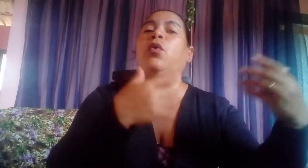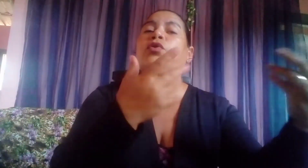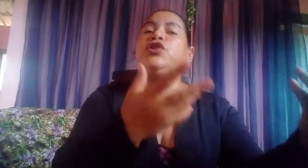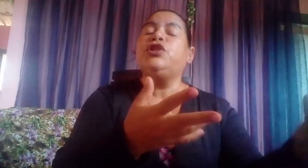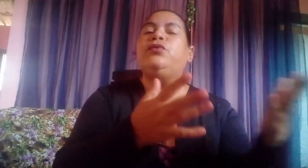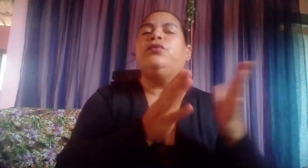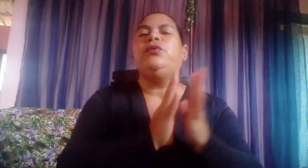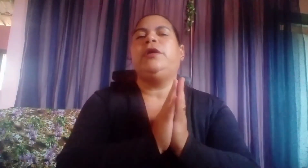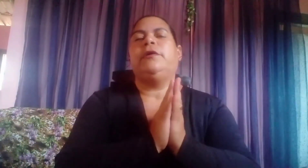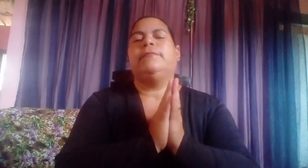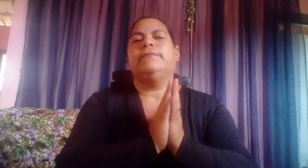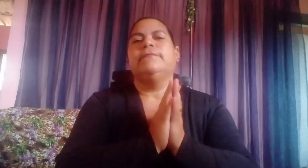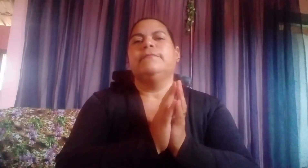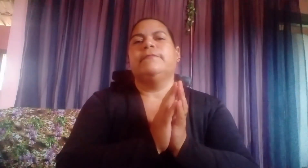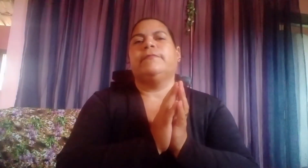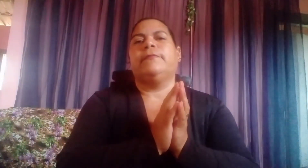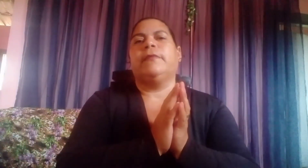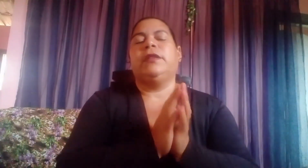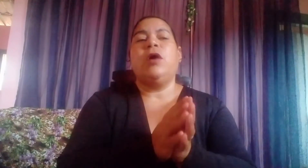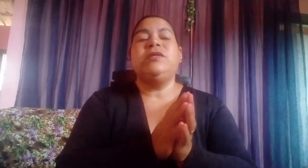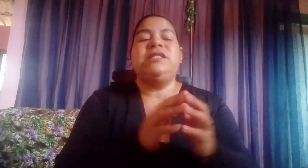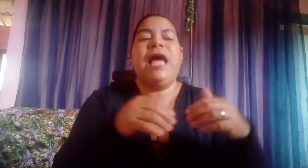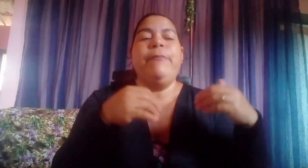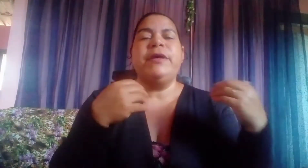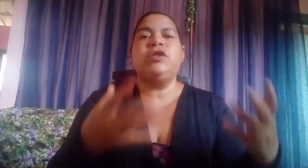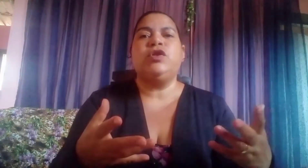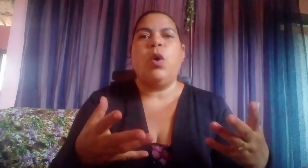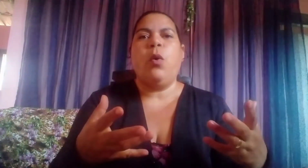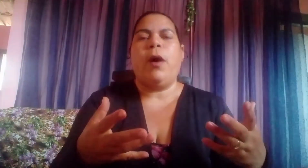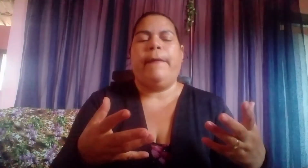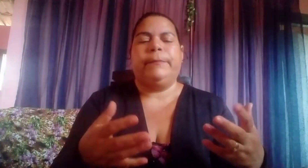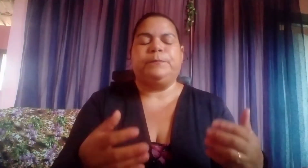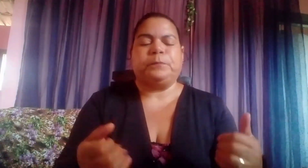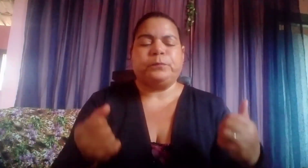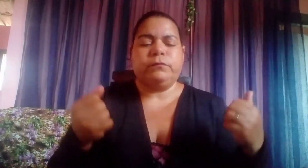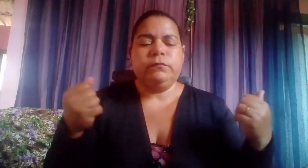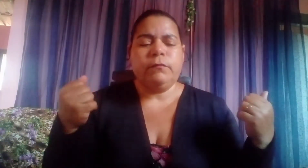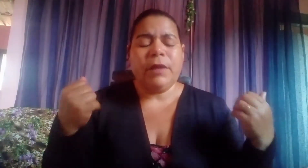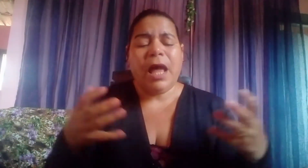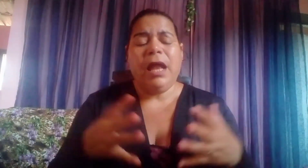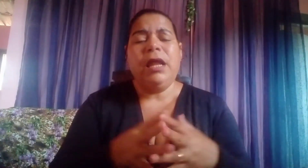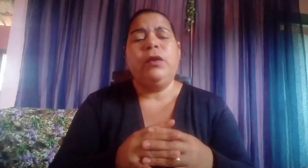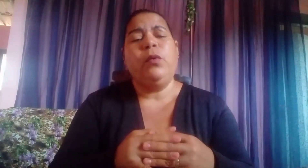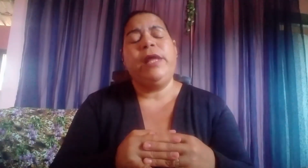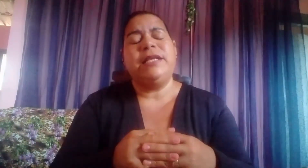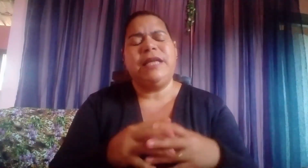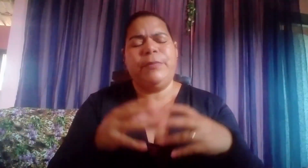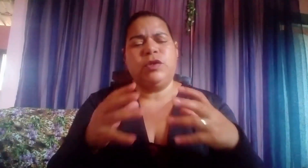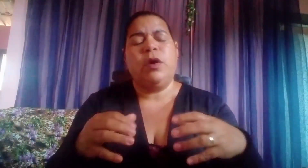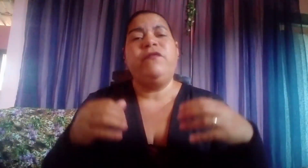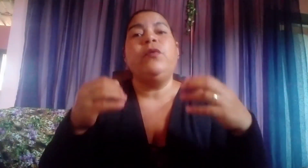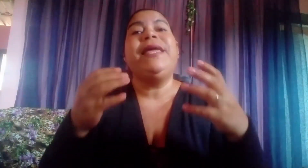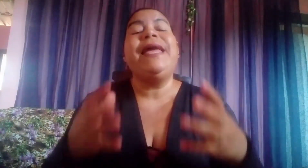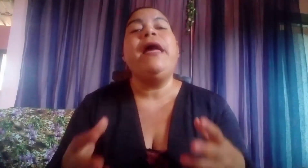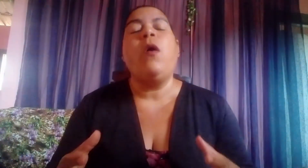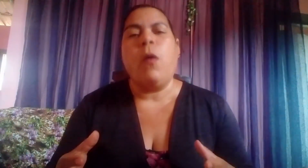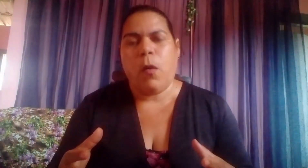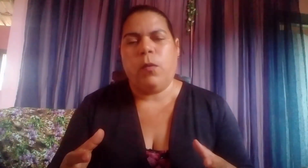continue. Perdoados a pessoa... Aleluia! Se a pessoa viu que errou.